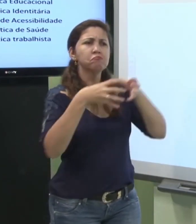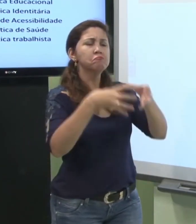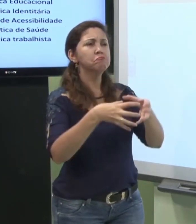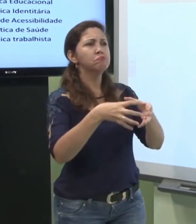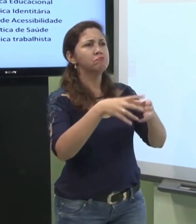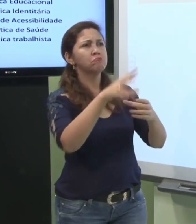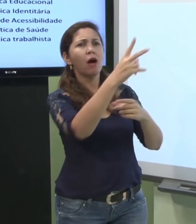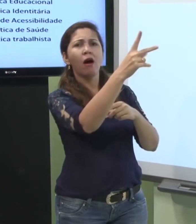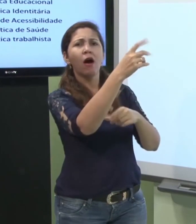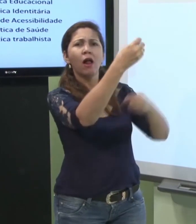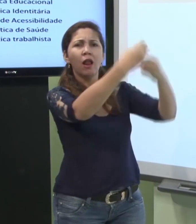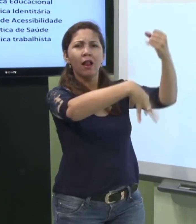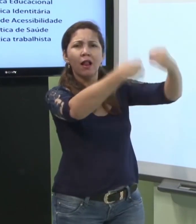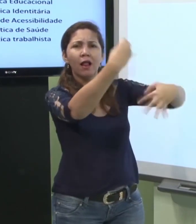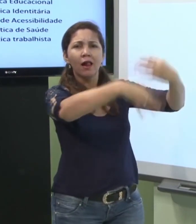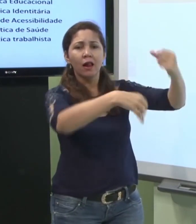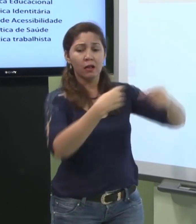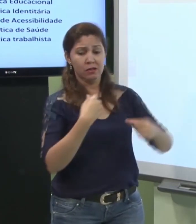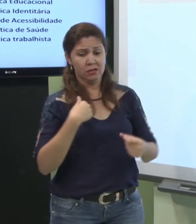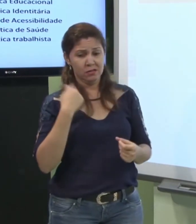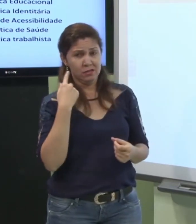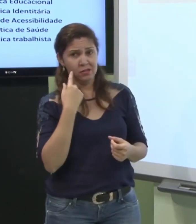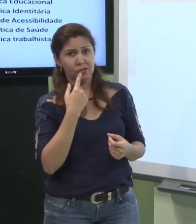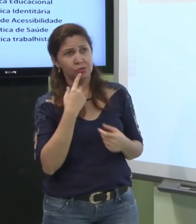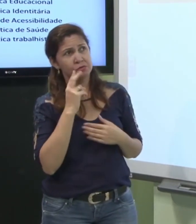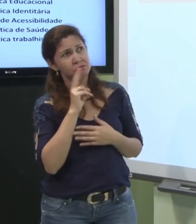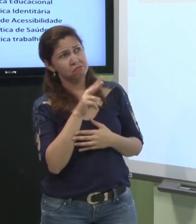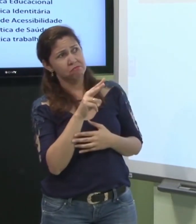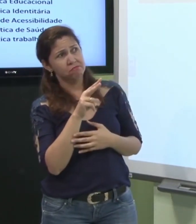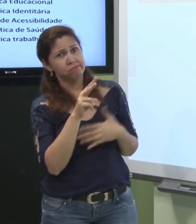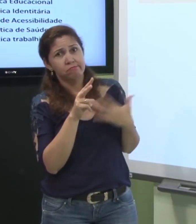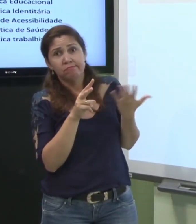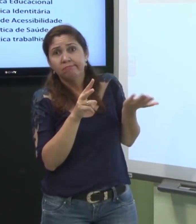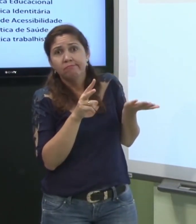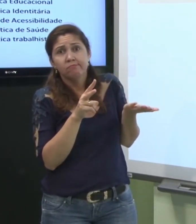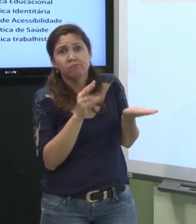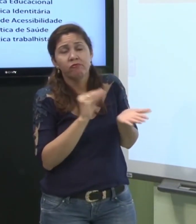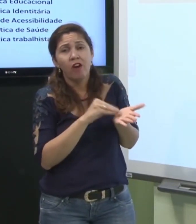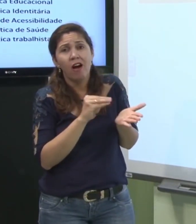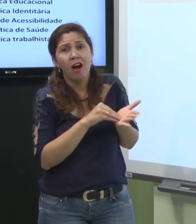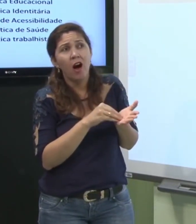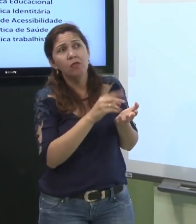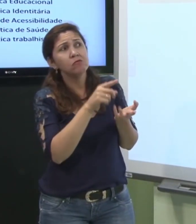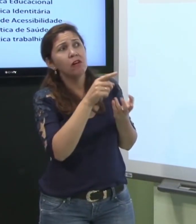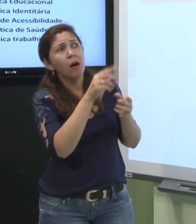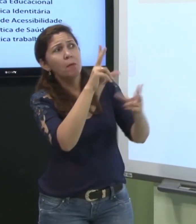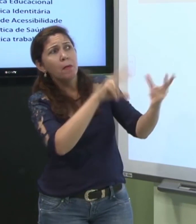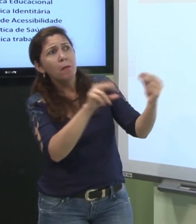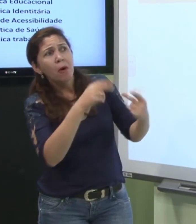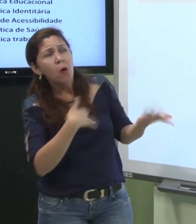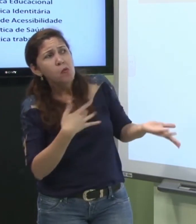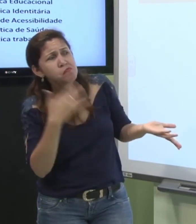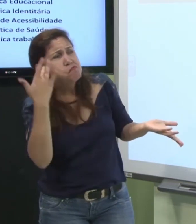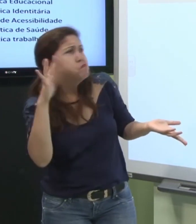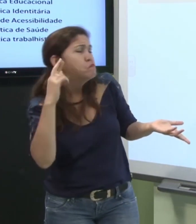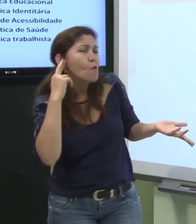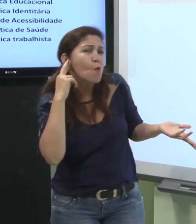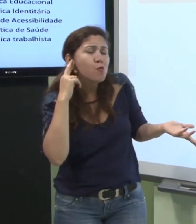está lá explicando algo e o surdo fica ali olhando sem entender porque ele não escuta